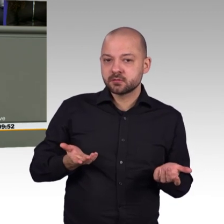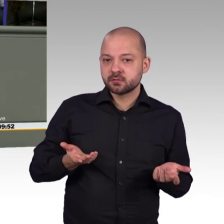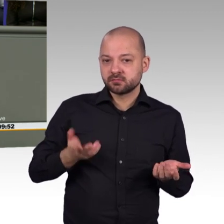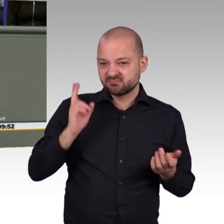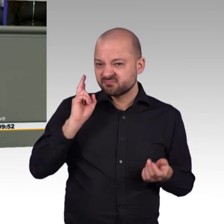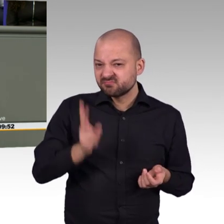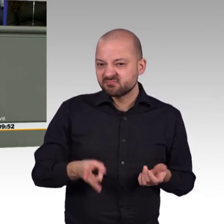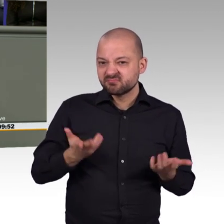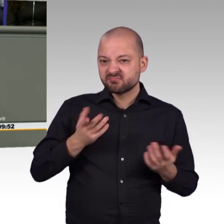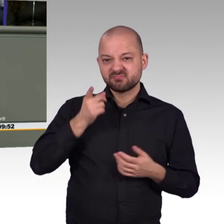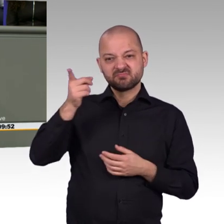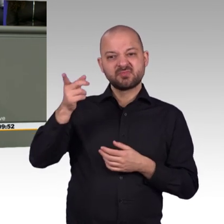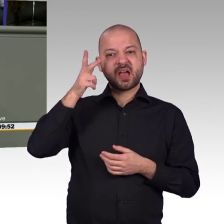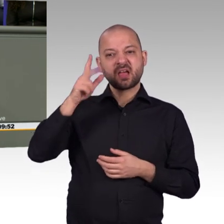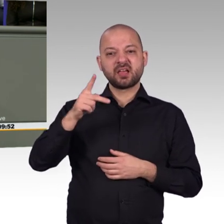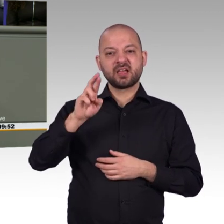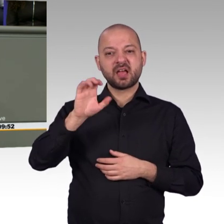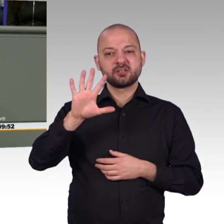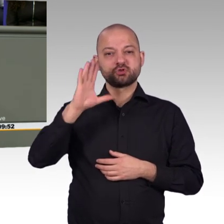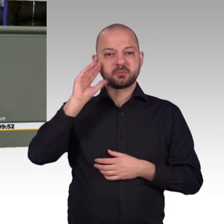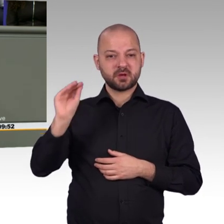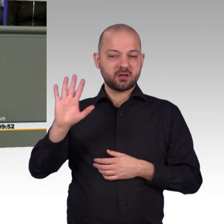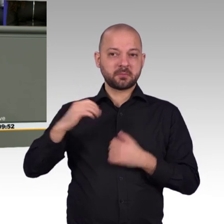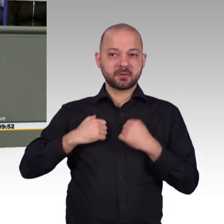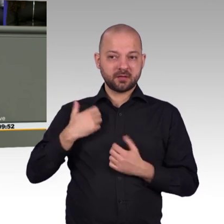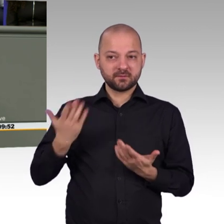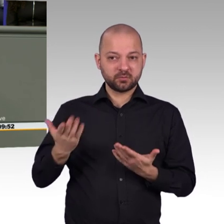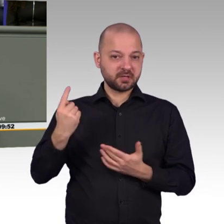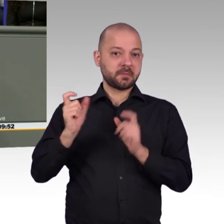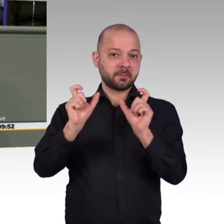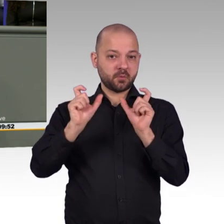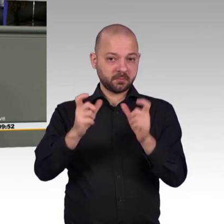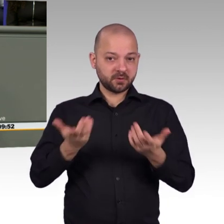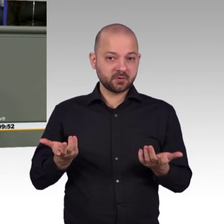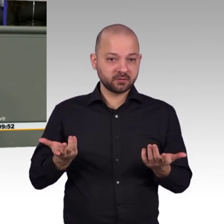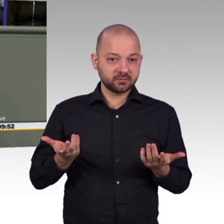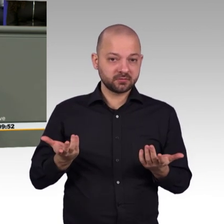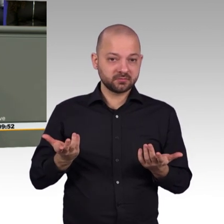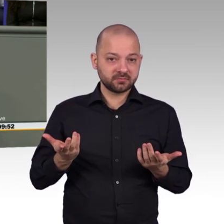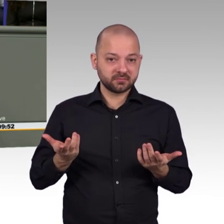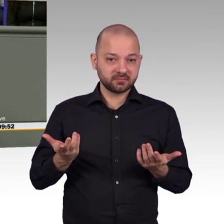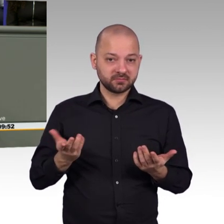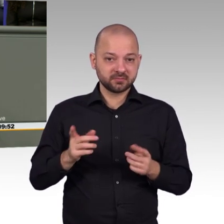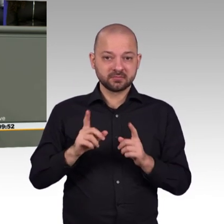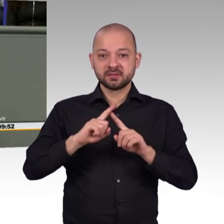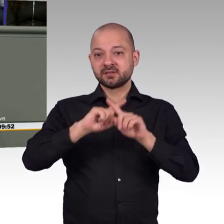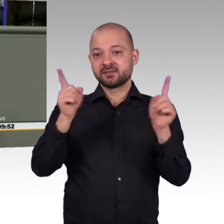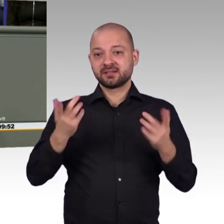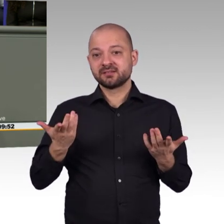jetzt die Versteigerung angeht, wo wir uns viele Kolleginnen und Kollegen im Beirat der Bundesnetzagentur dafür einsetzen, dass